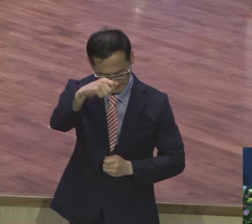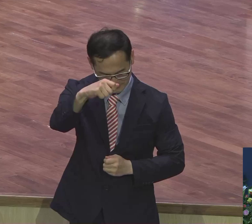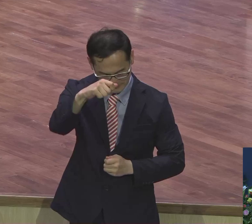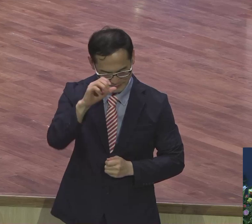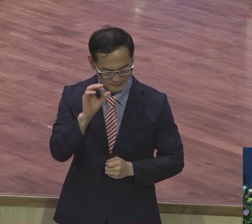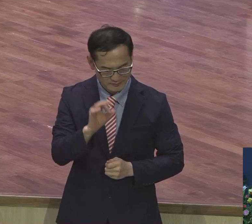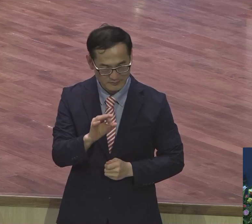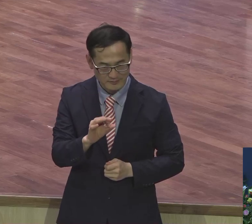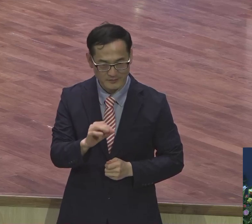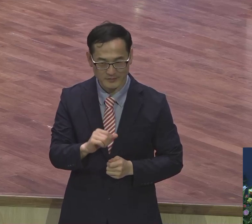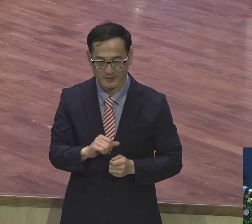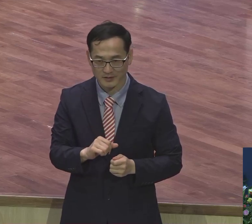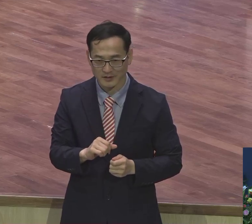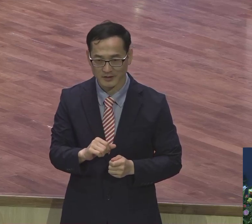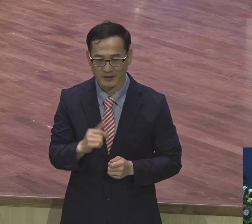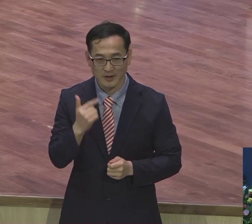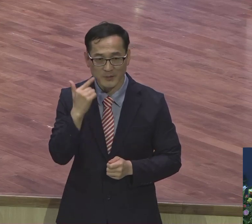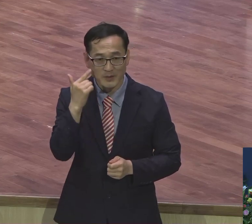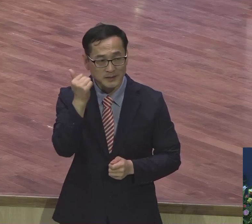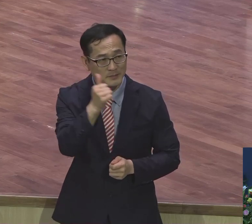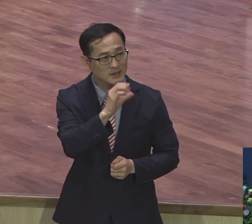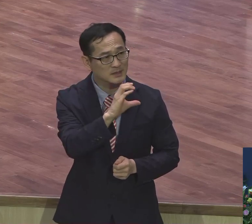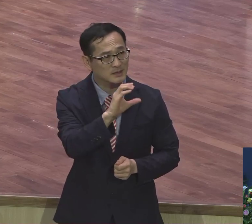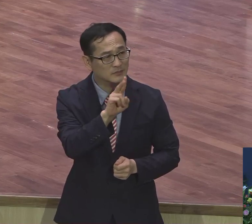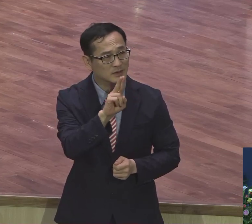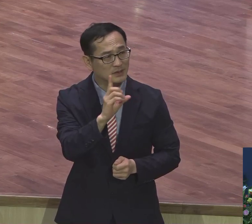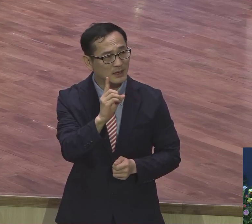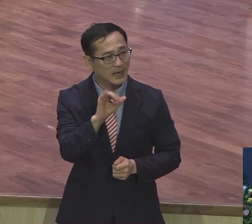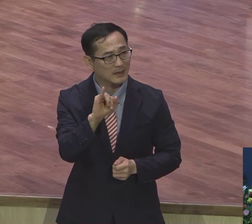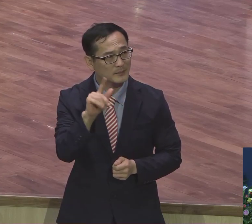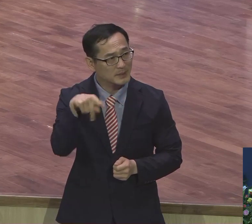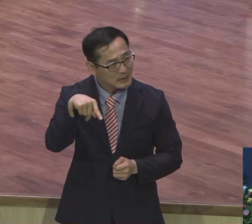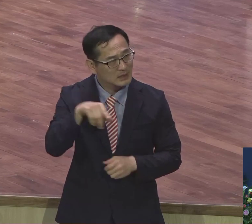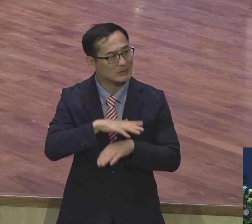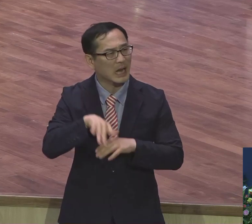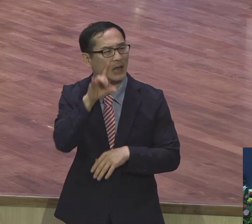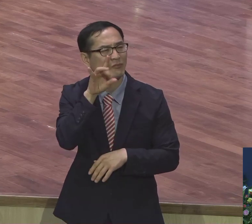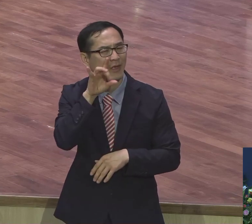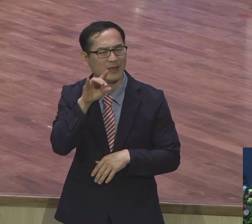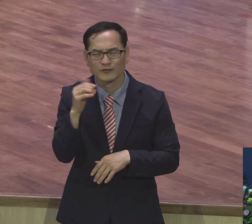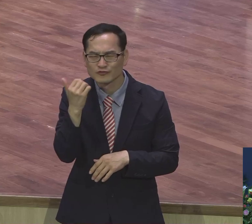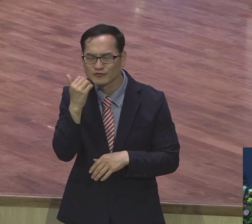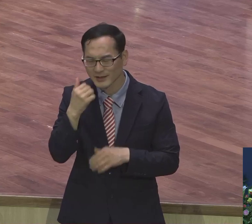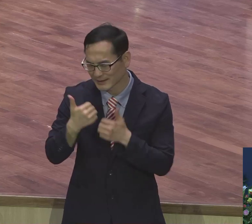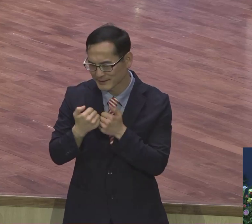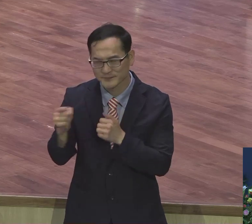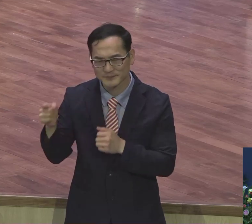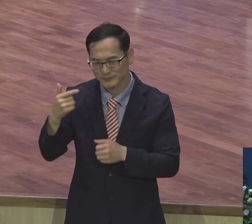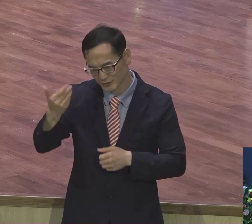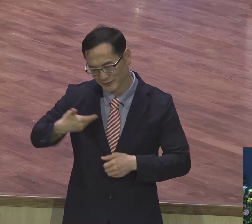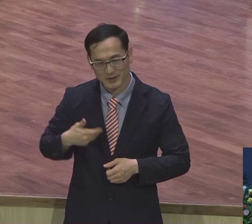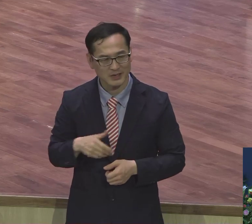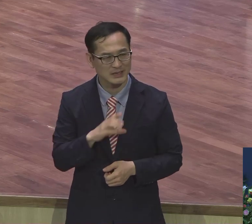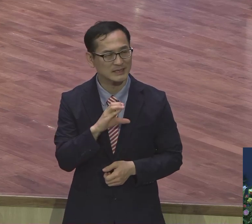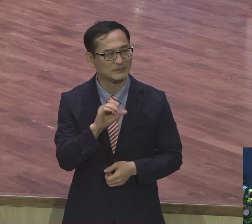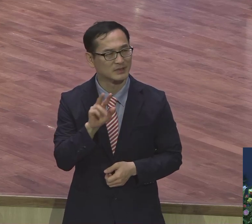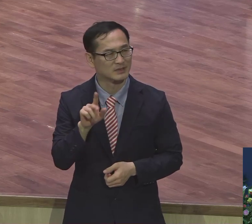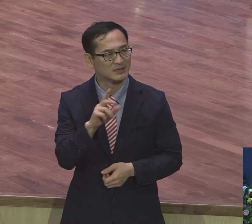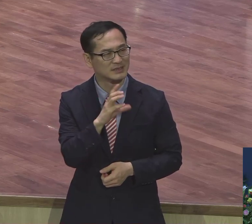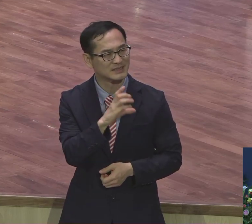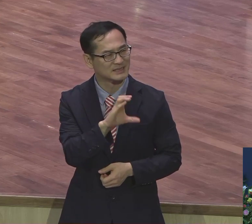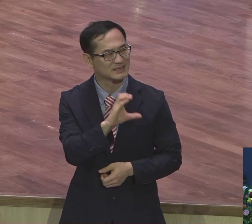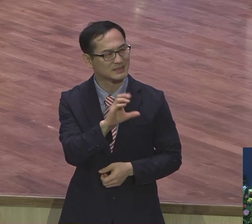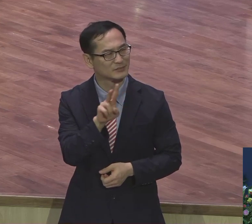딸인데 목사님 저는 CVDIP가 잘 안 돼요. 그래. CVDIP가 잘 안 돼요.